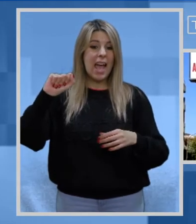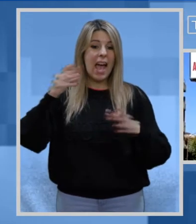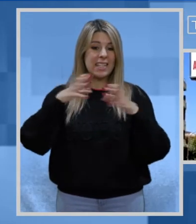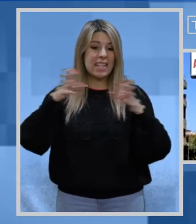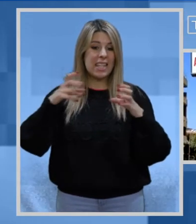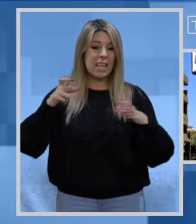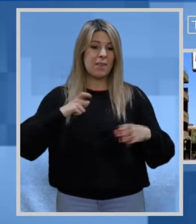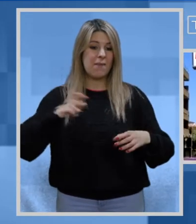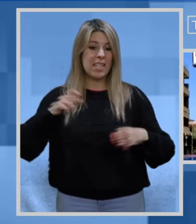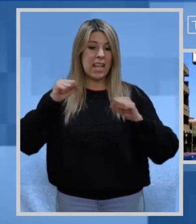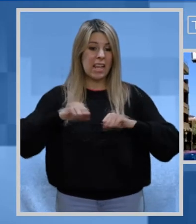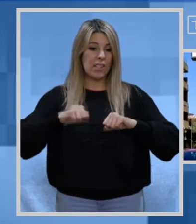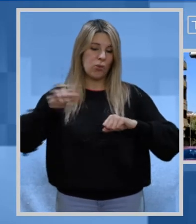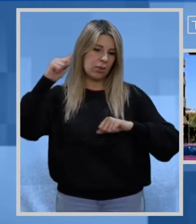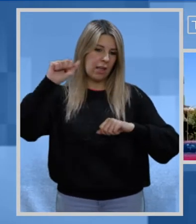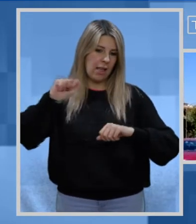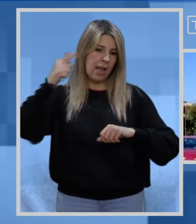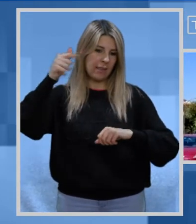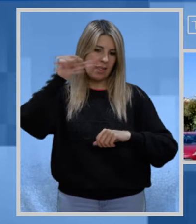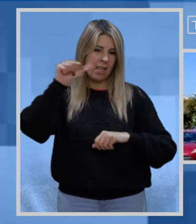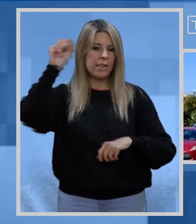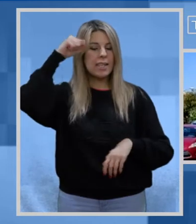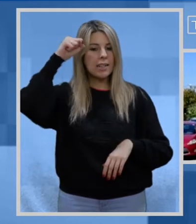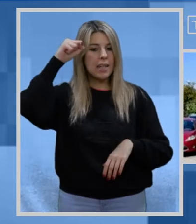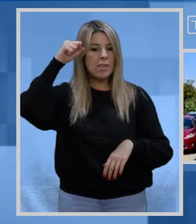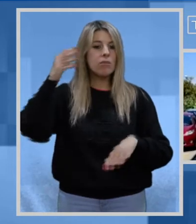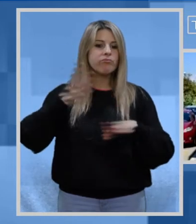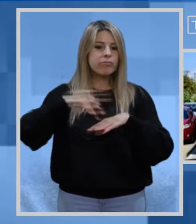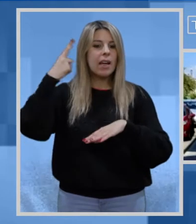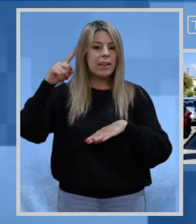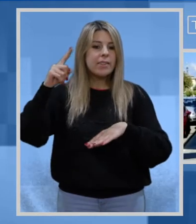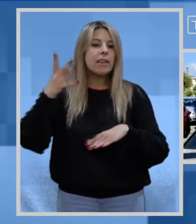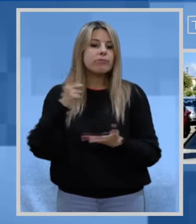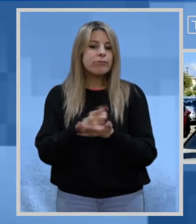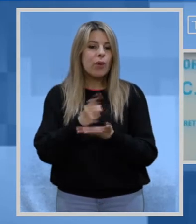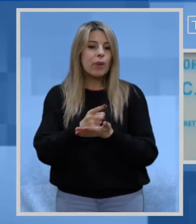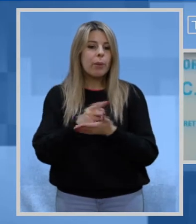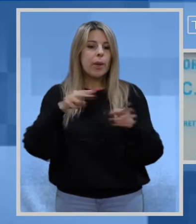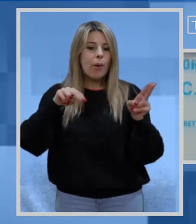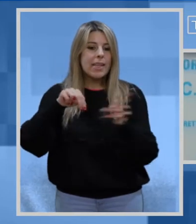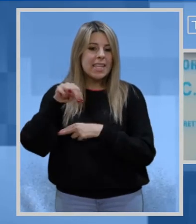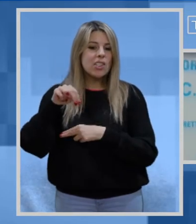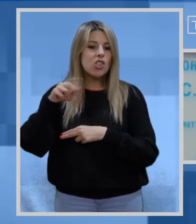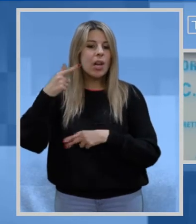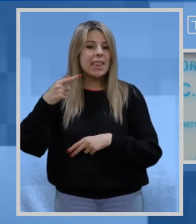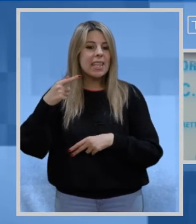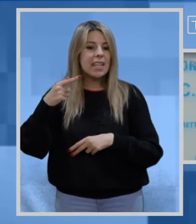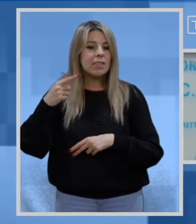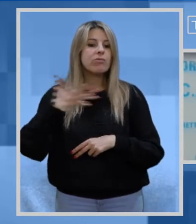'azienda per la tutela della salute ATS Sardegna benché siano in regime di esenzione ticket